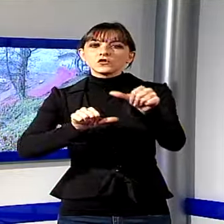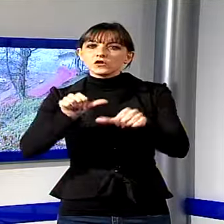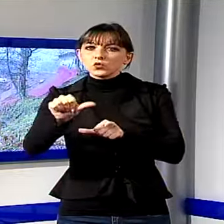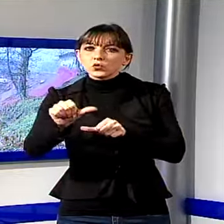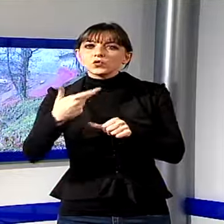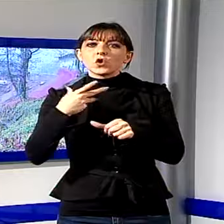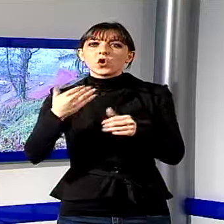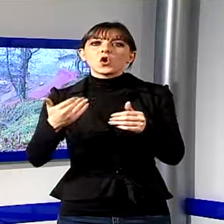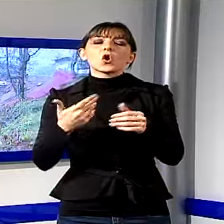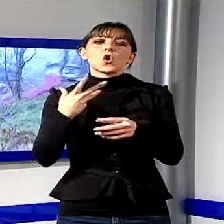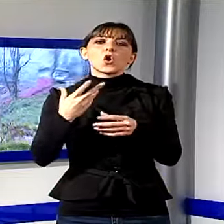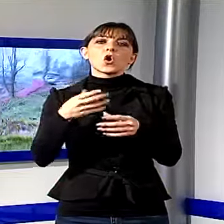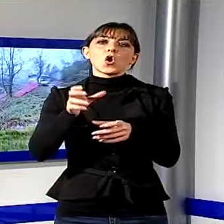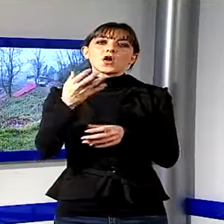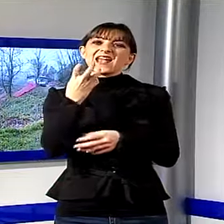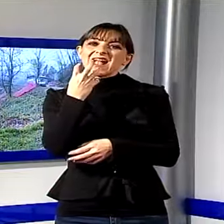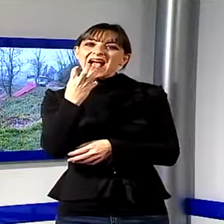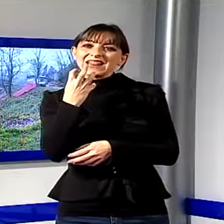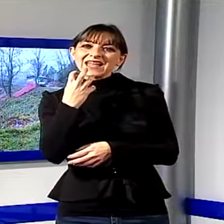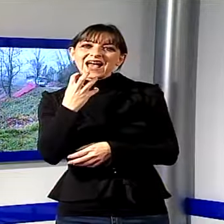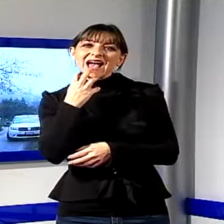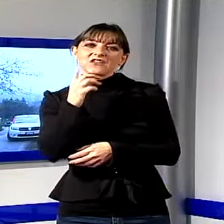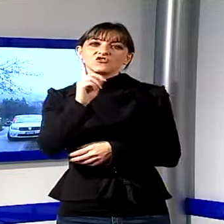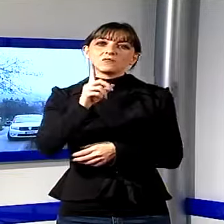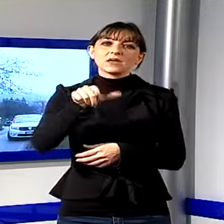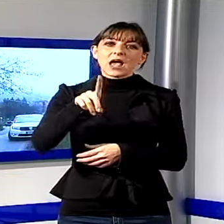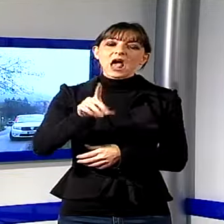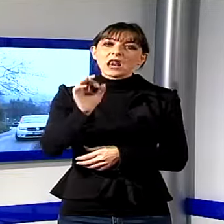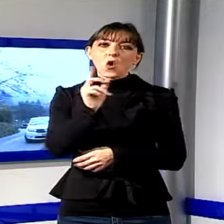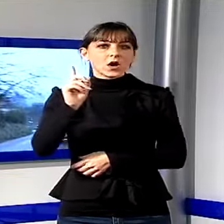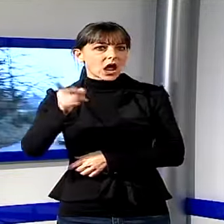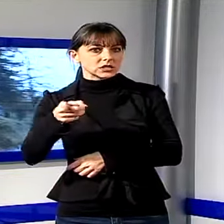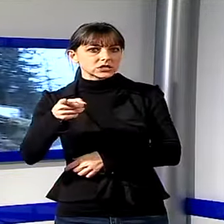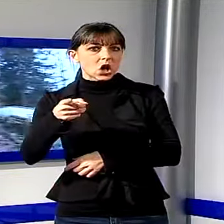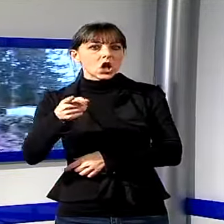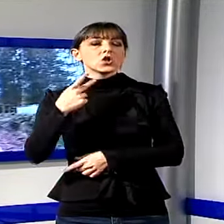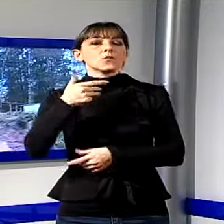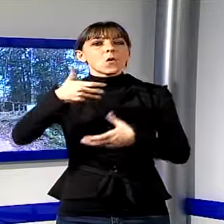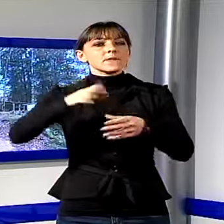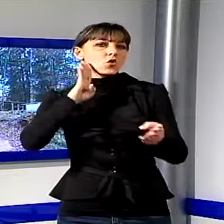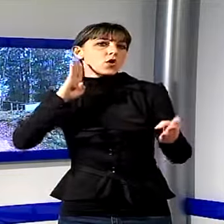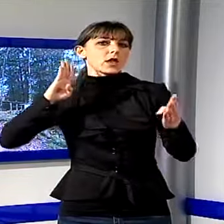GPL o gasolio e il minore impatto dei trasporti per la fornitura dei combustibili alle singole utenze.